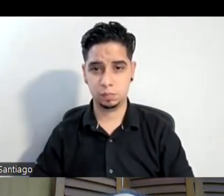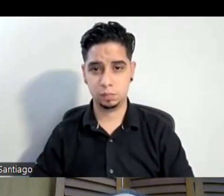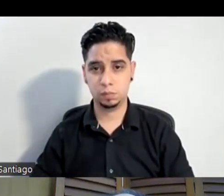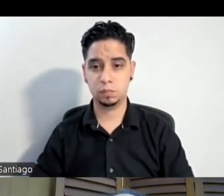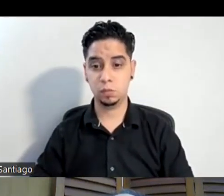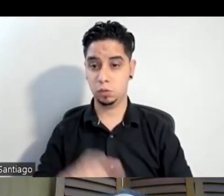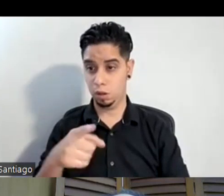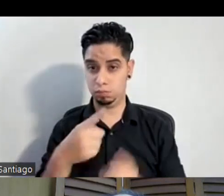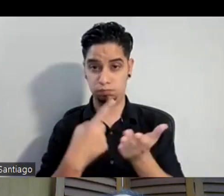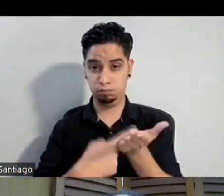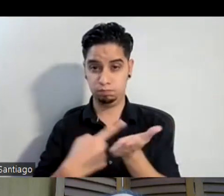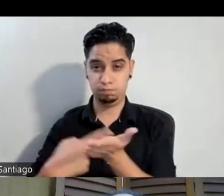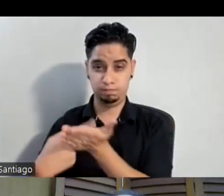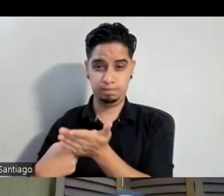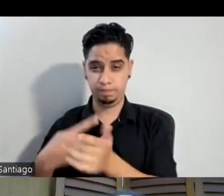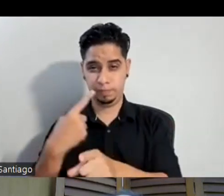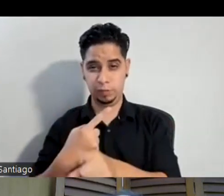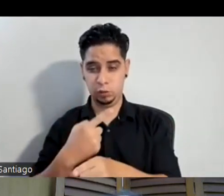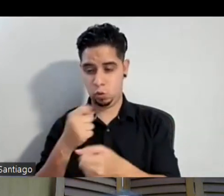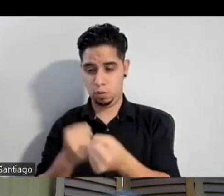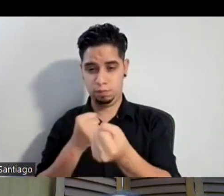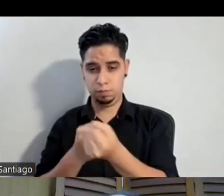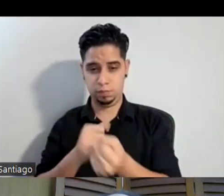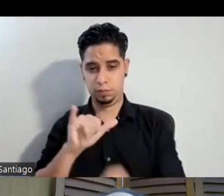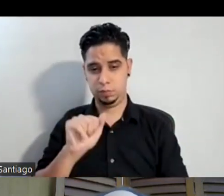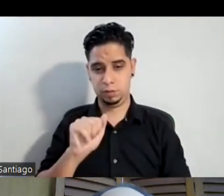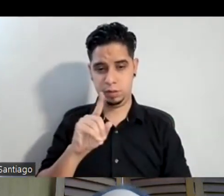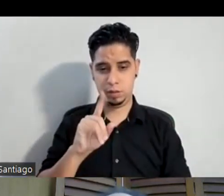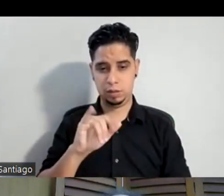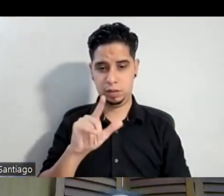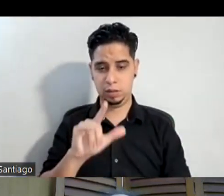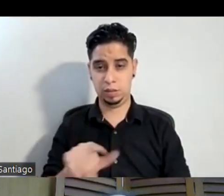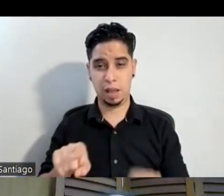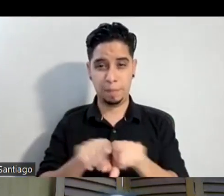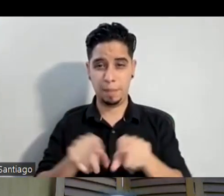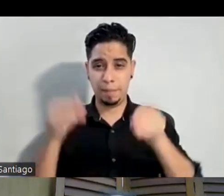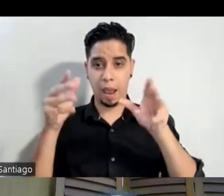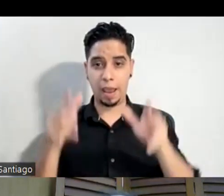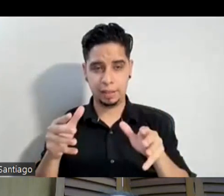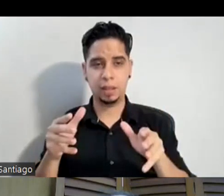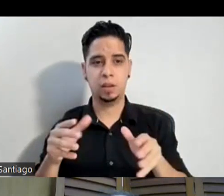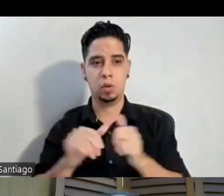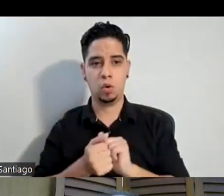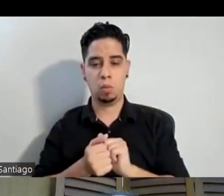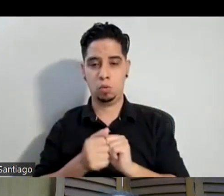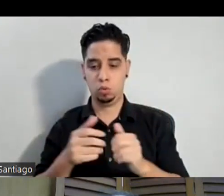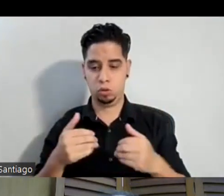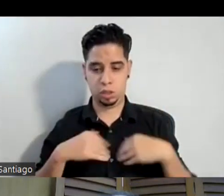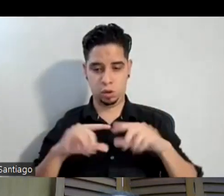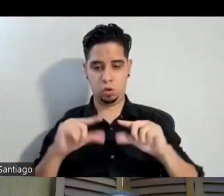muchísimo y pues abonando a que Yadelice también es maestra o sea como tú tienes este grupo donde sabes que quizás